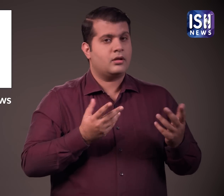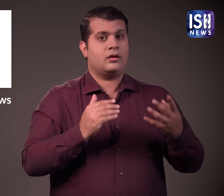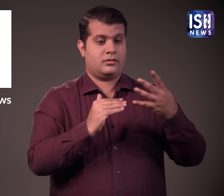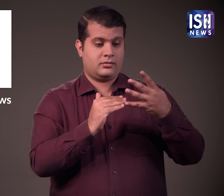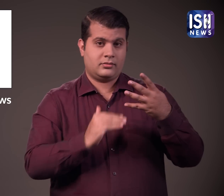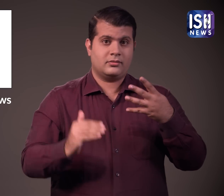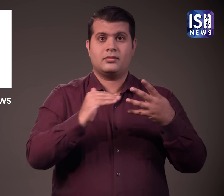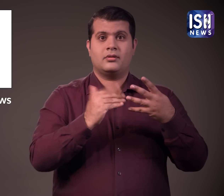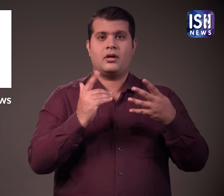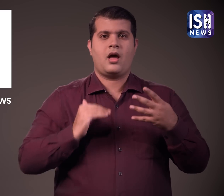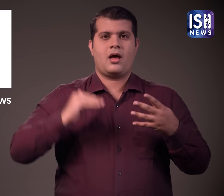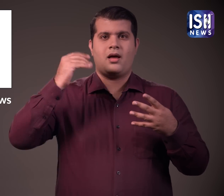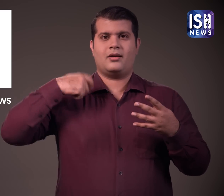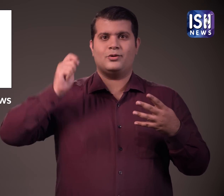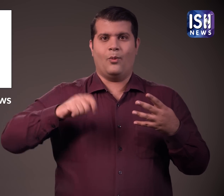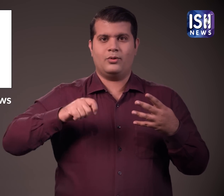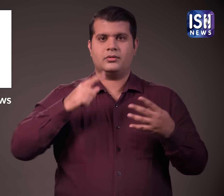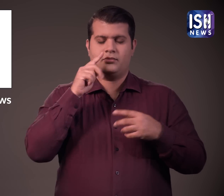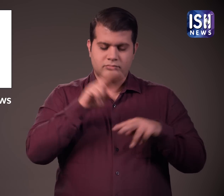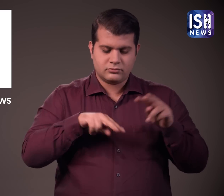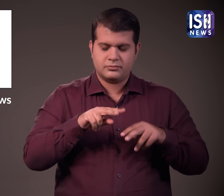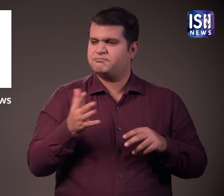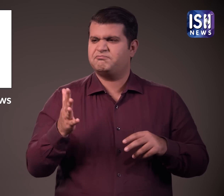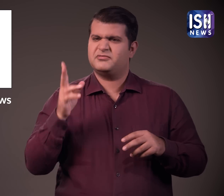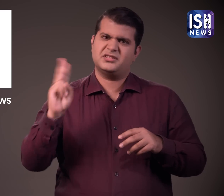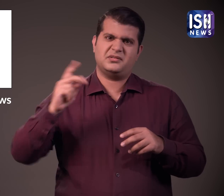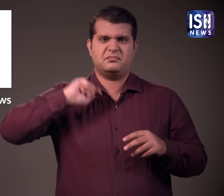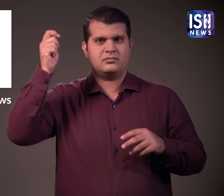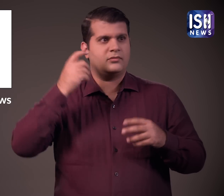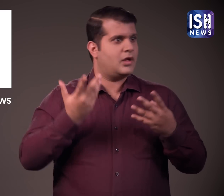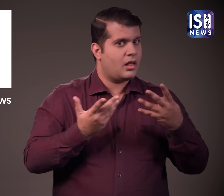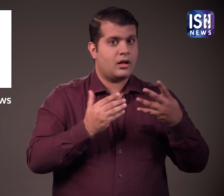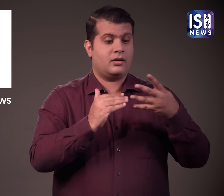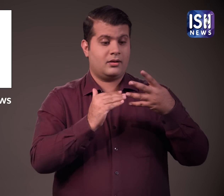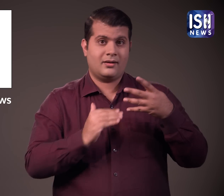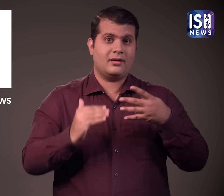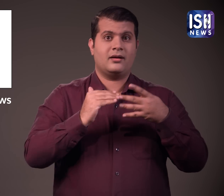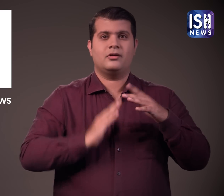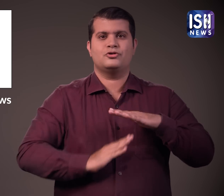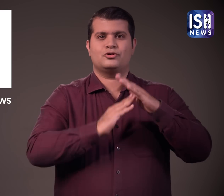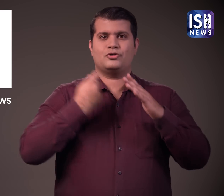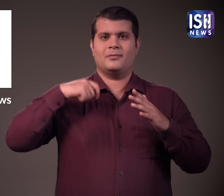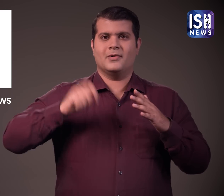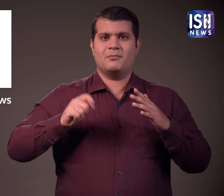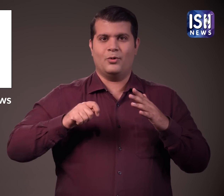तो वे उच्छ नयालेई में अपील कर सकते है यादि उच्छ नयालेई निचली आदात के फैसले से सहमत रहती है तो वे उच्छ नयालेई में अपलाई कर सकते है